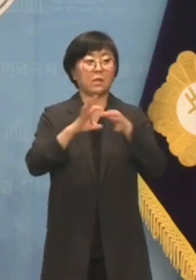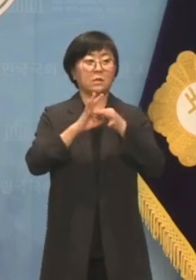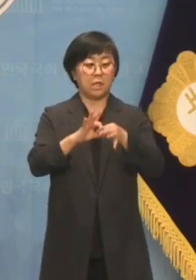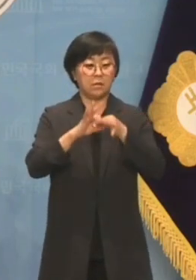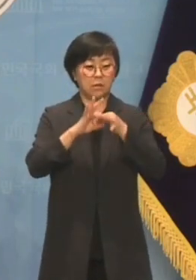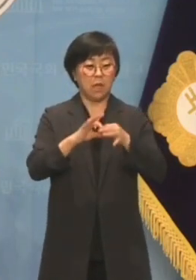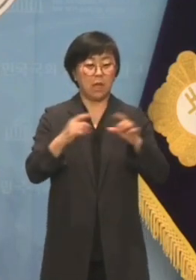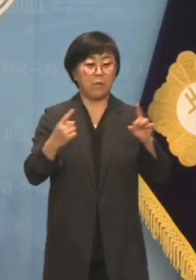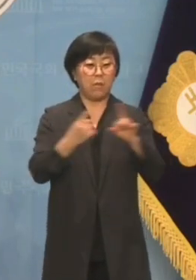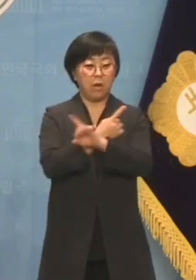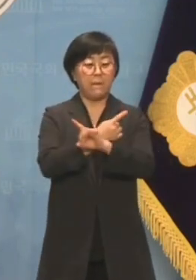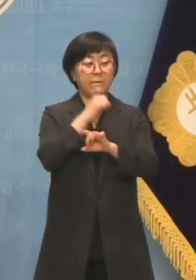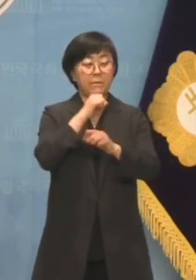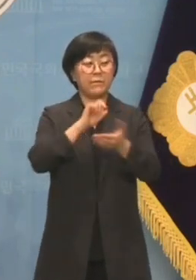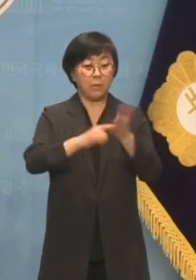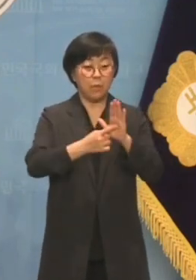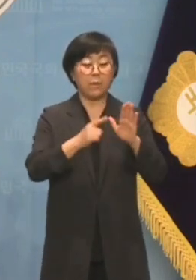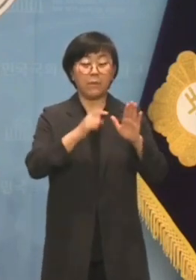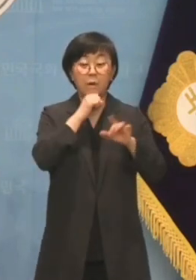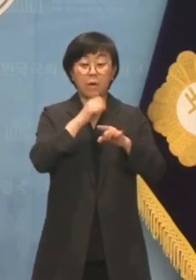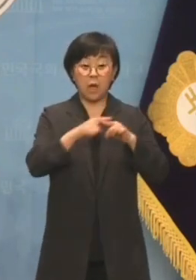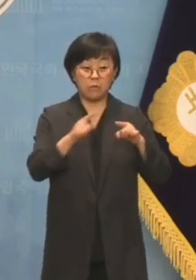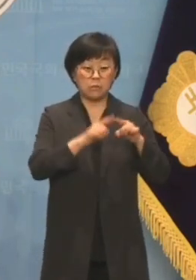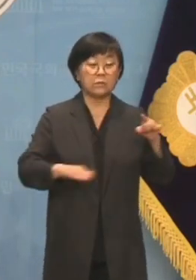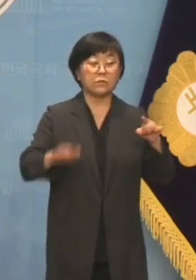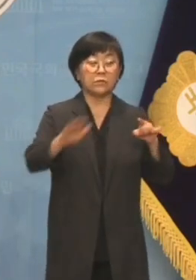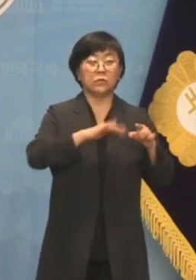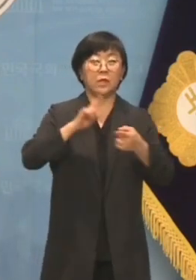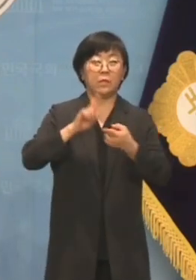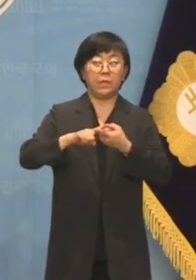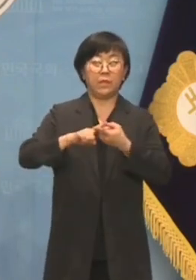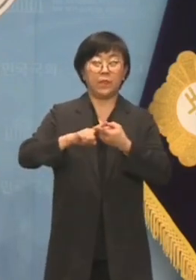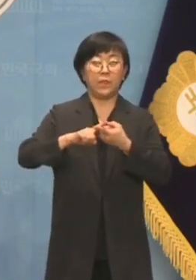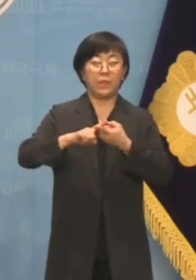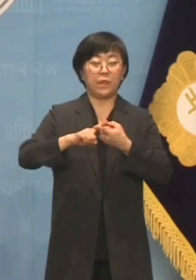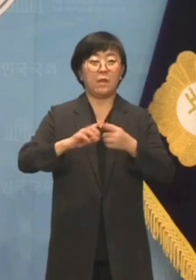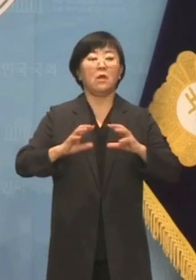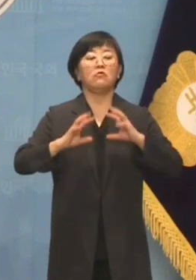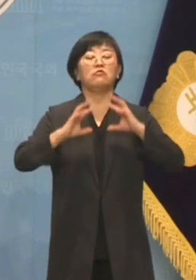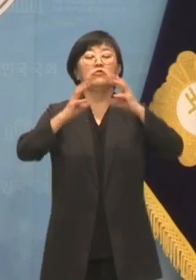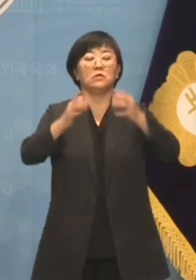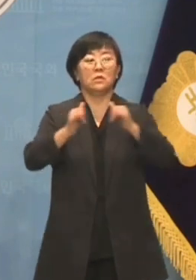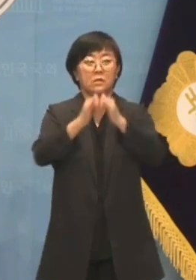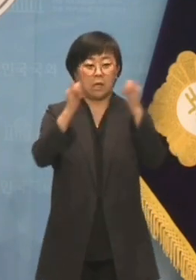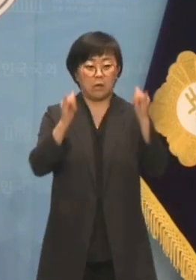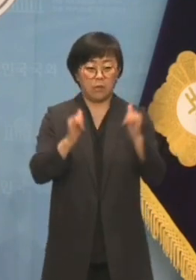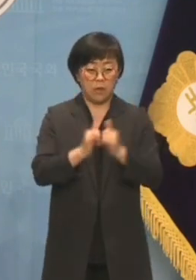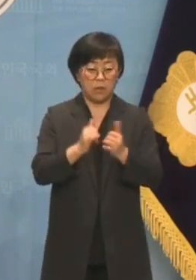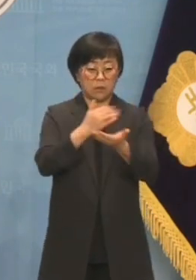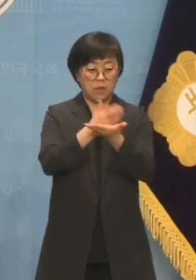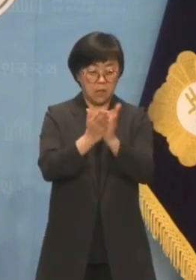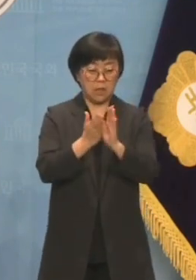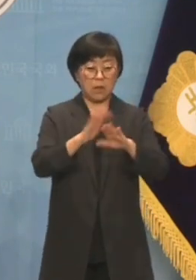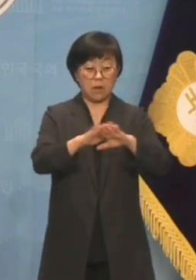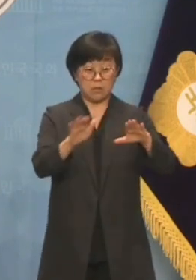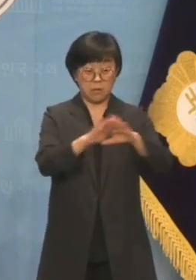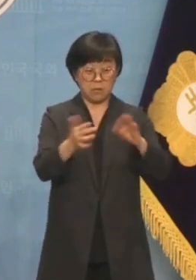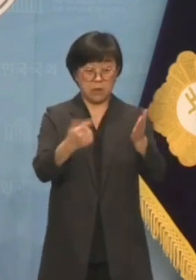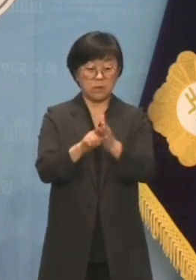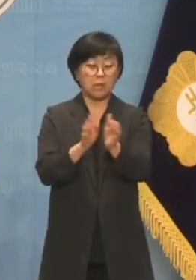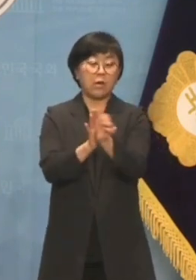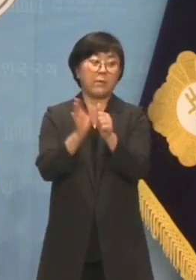징표라고 평가한 부분은 우리에 대해 국제사회의 다양한 과제 대응에 있어